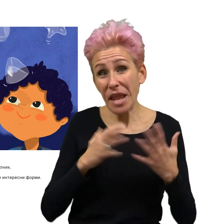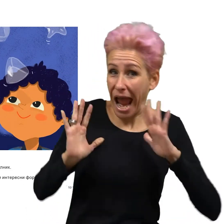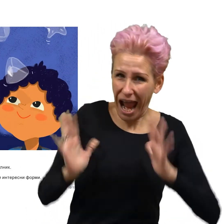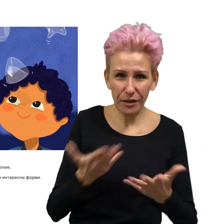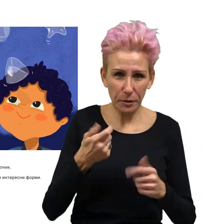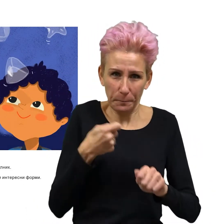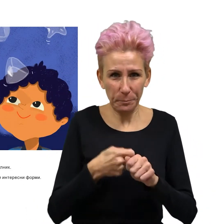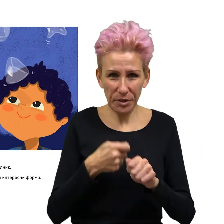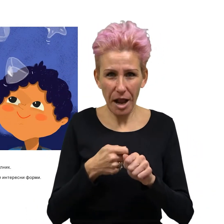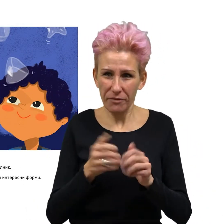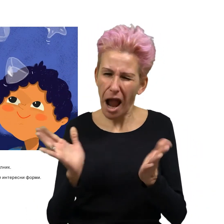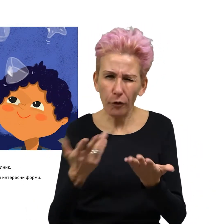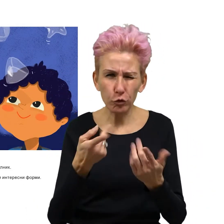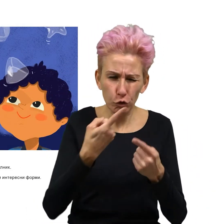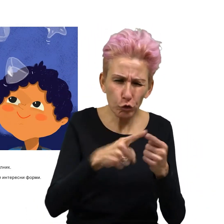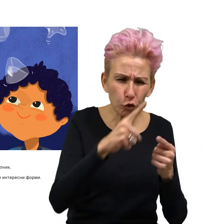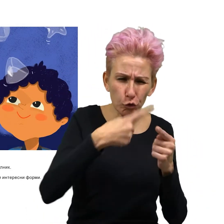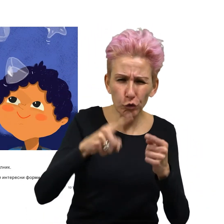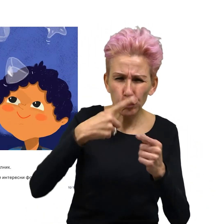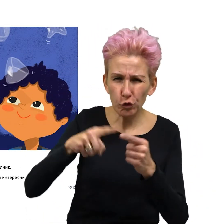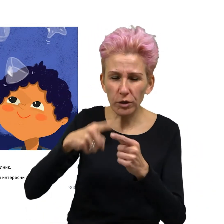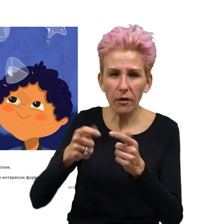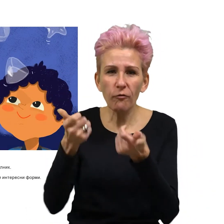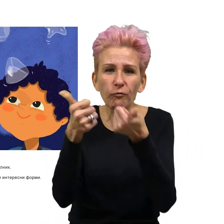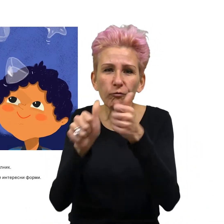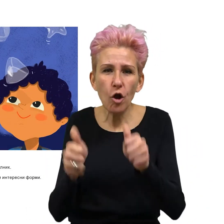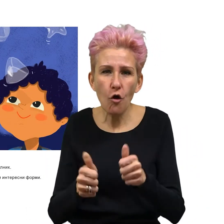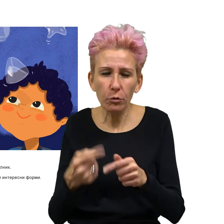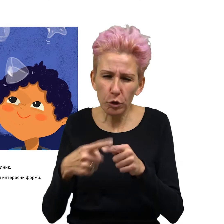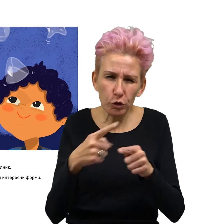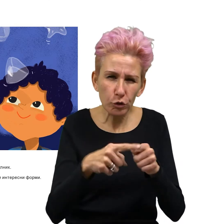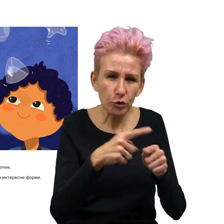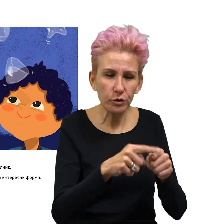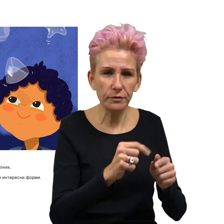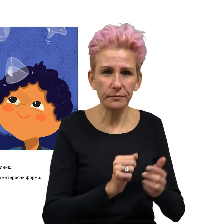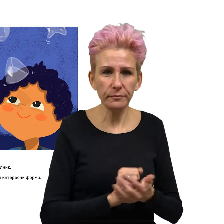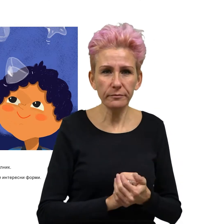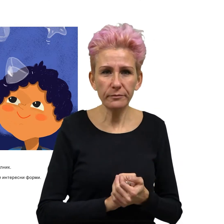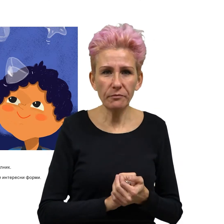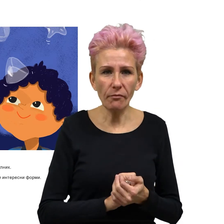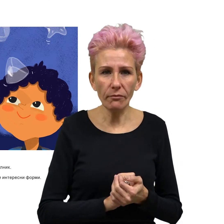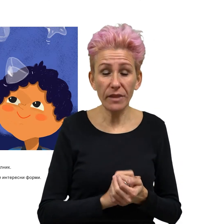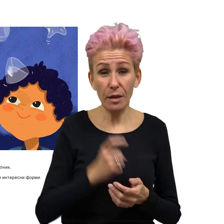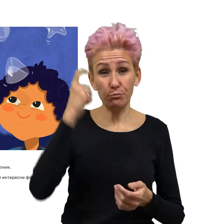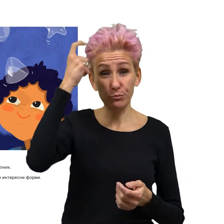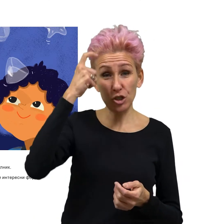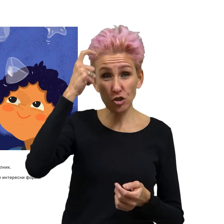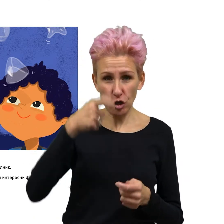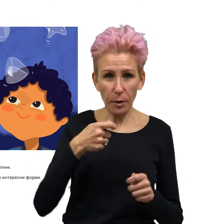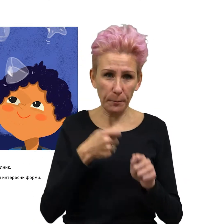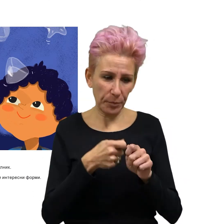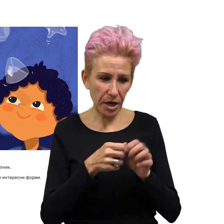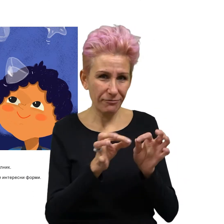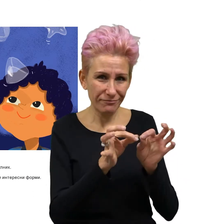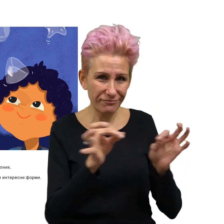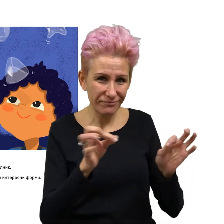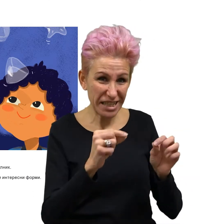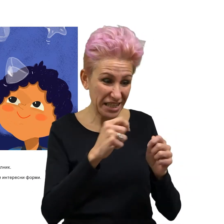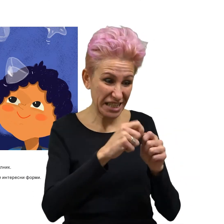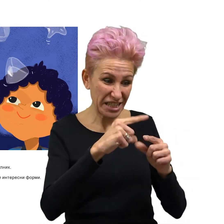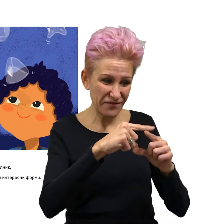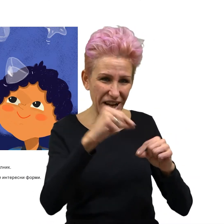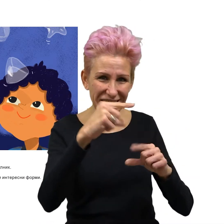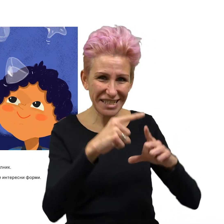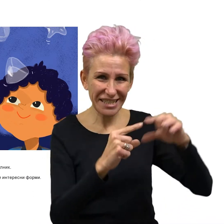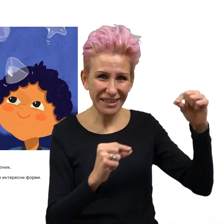Хайде да направим и други форми, вълдушевил се Мишо. Мишо извил една тел във формата на звезда, а друга като